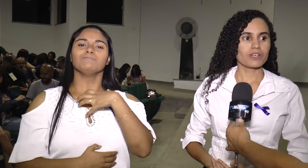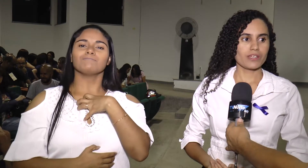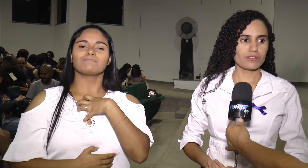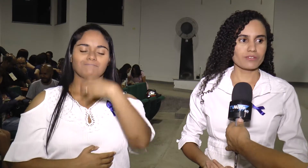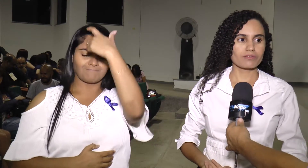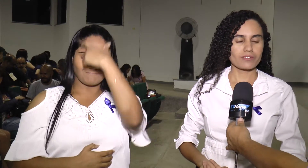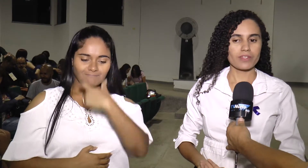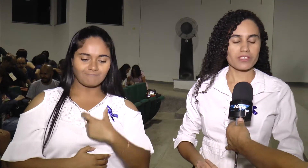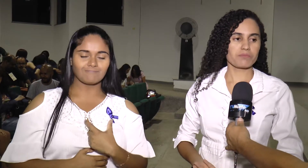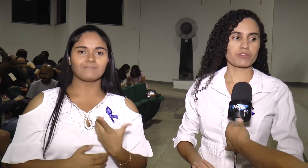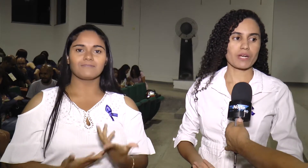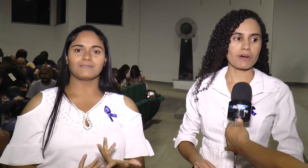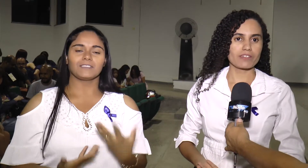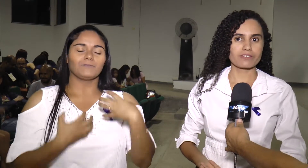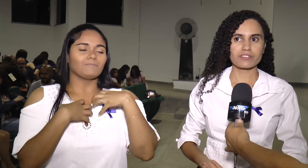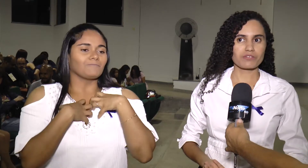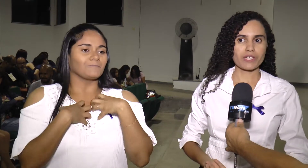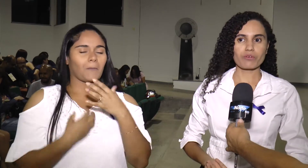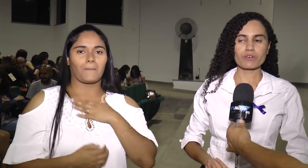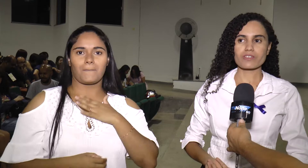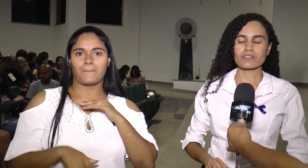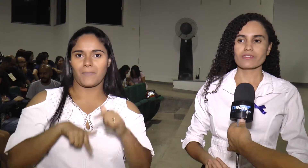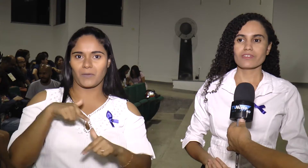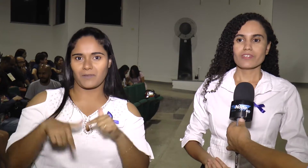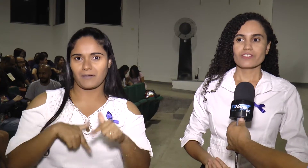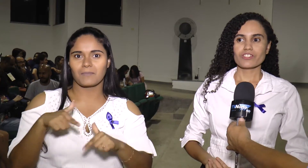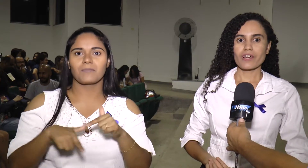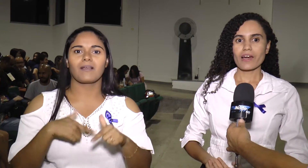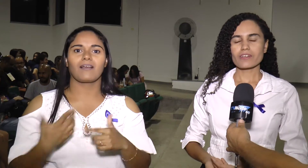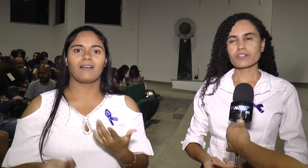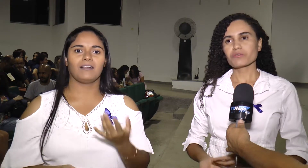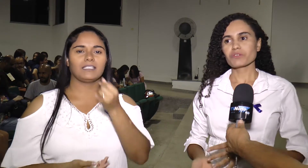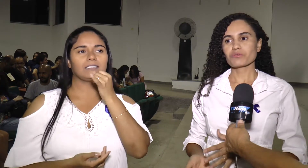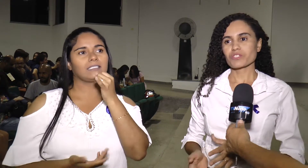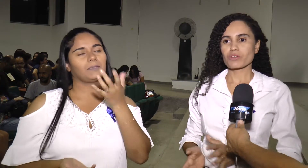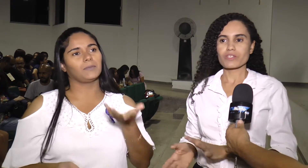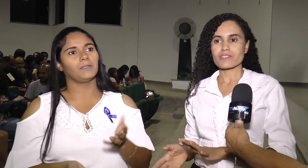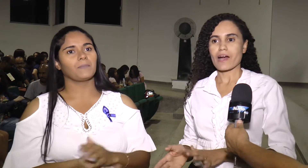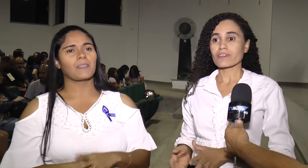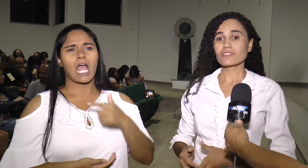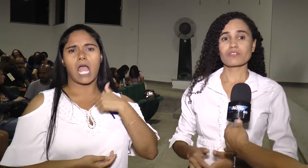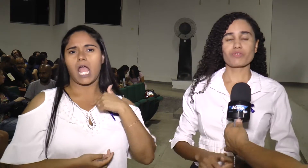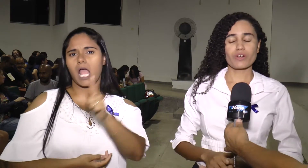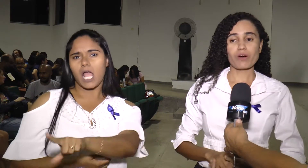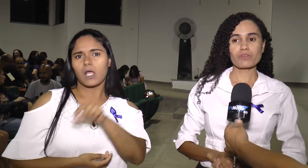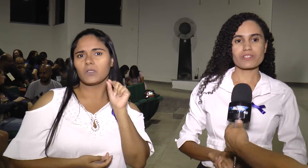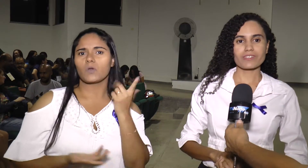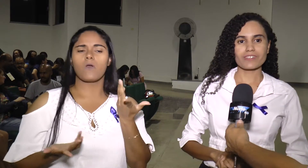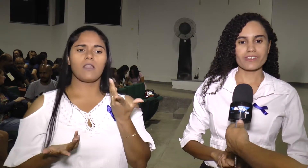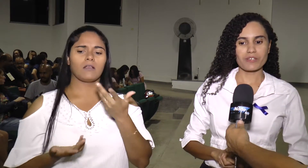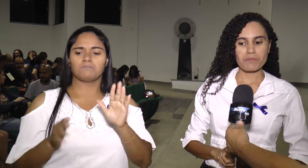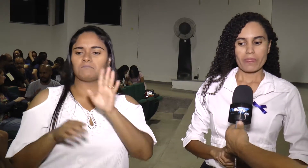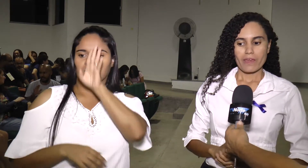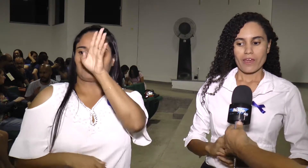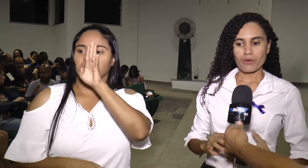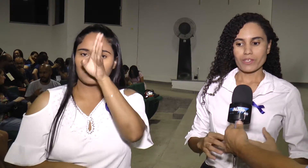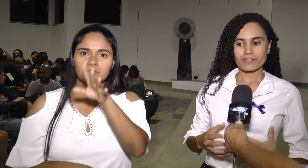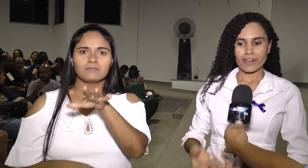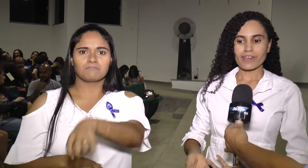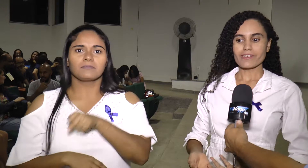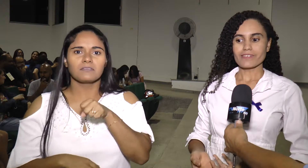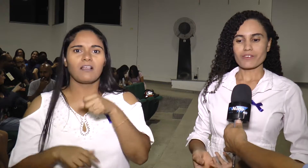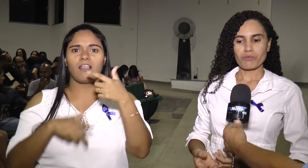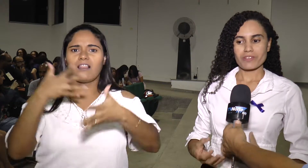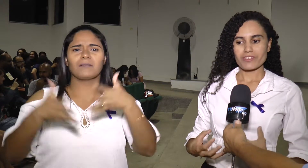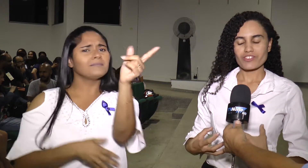humano nesse meu trabalho Não é coisa assim de, ah não, eu escolhi essa área Não, foi algo assim que eu